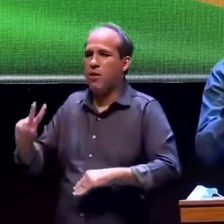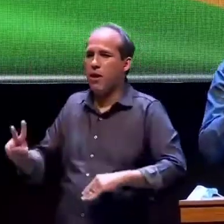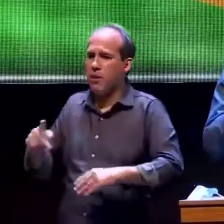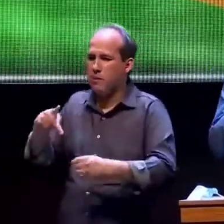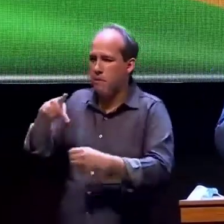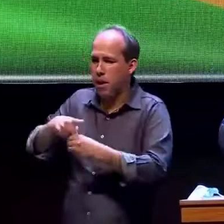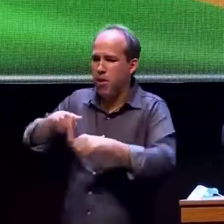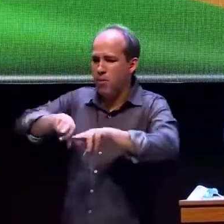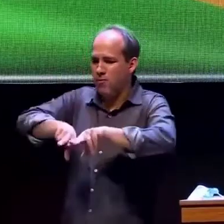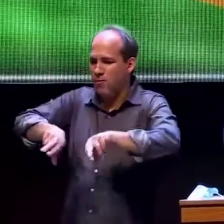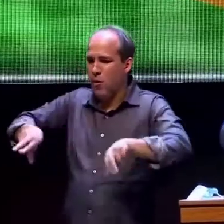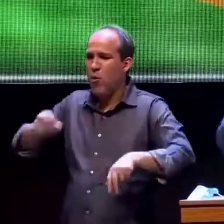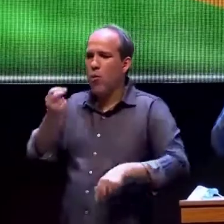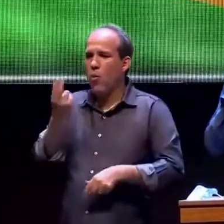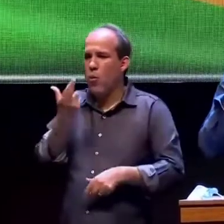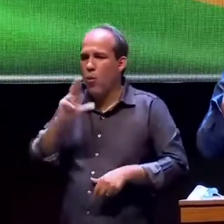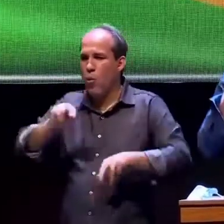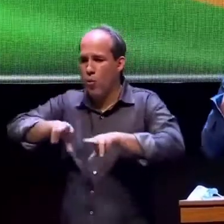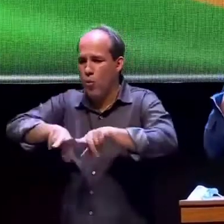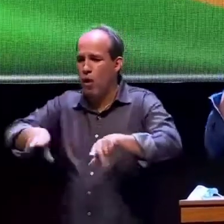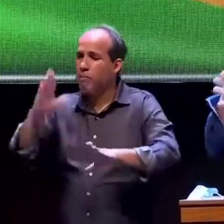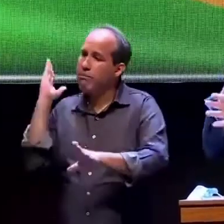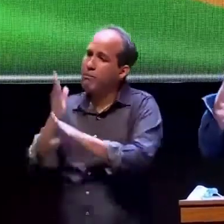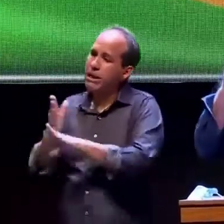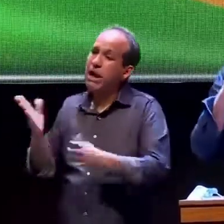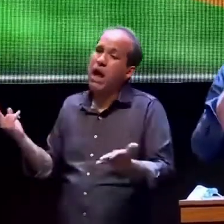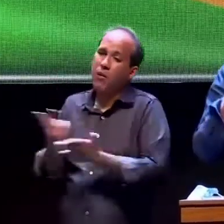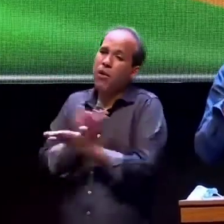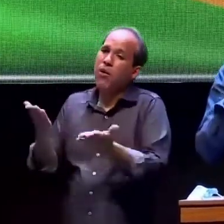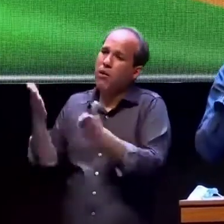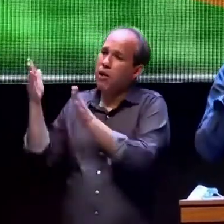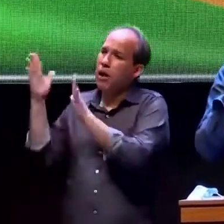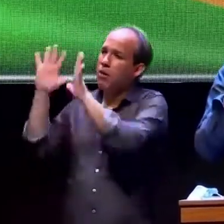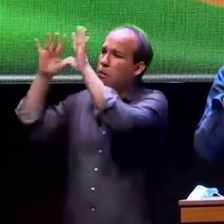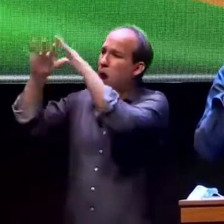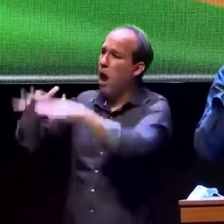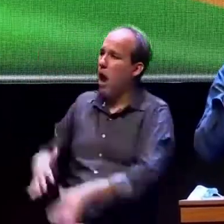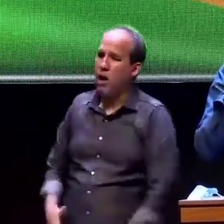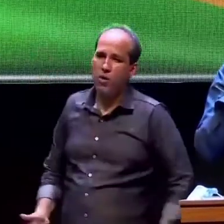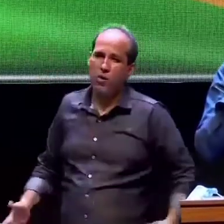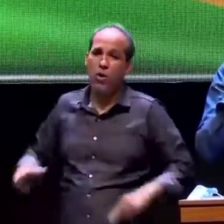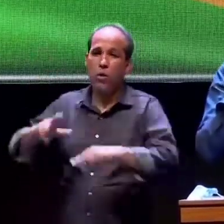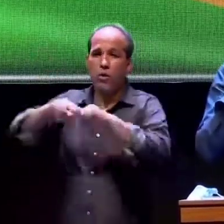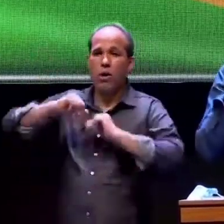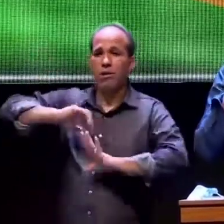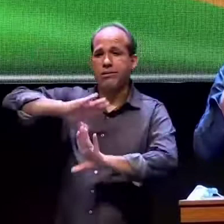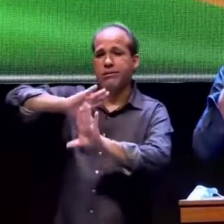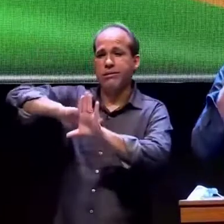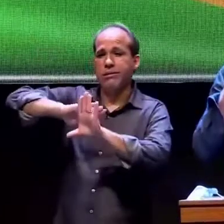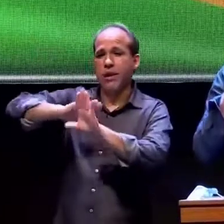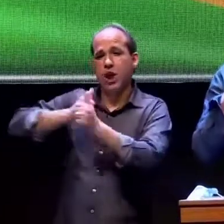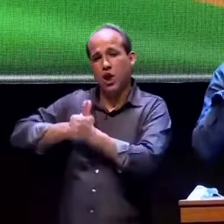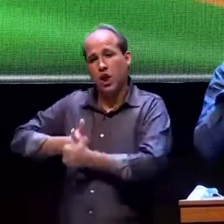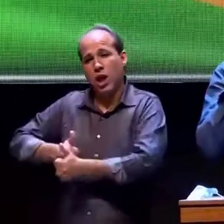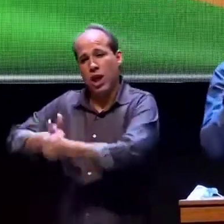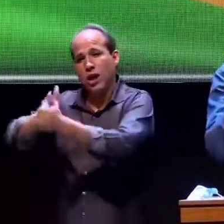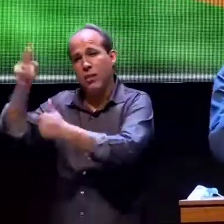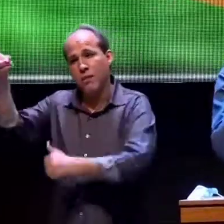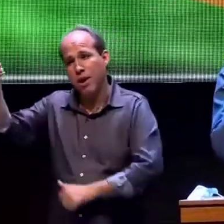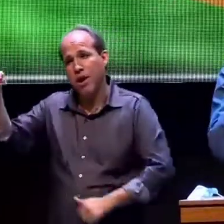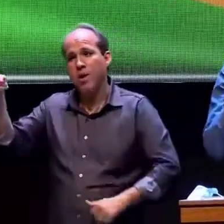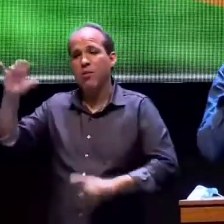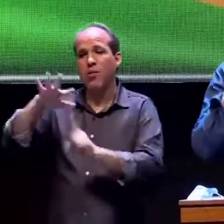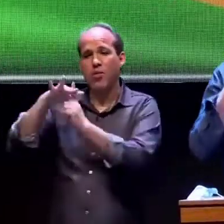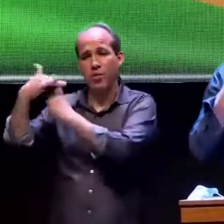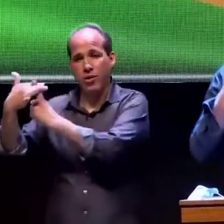e ouro olha para onde eles foram tendo em vista a ideologia que seguiram olhem para onde